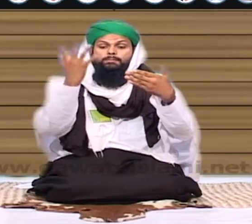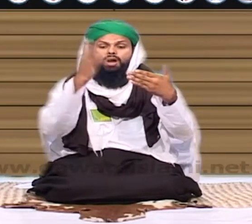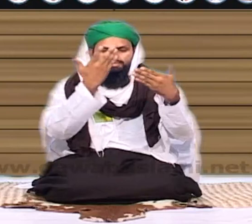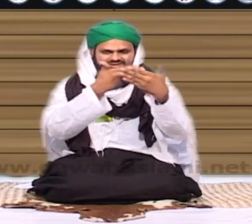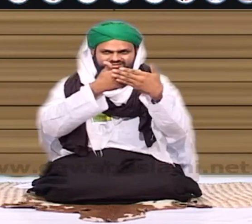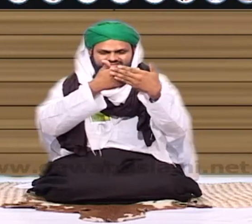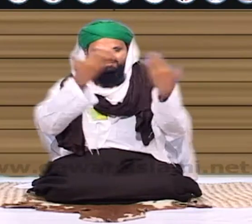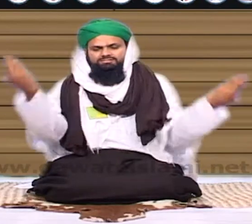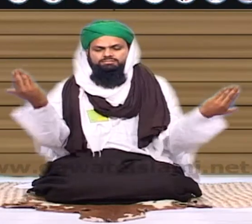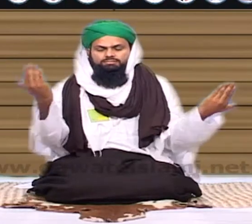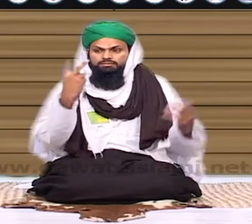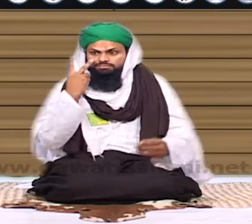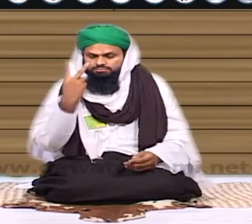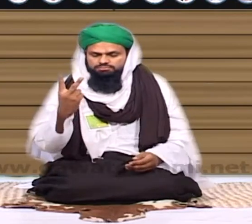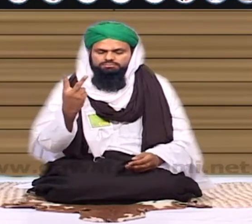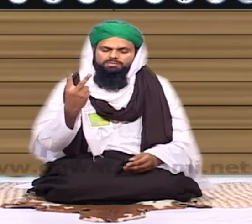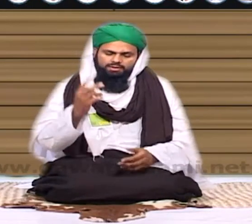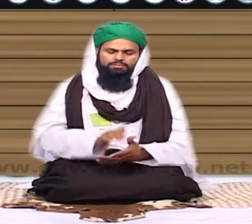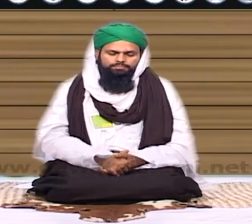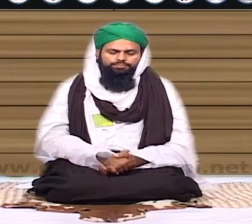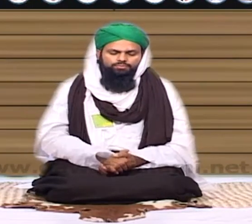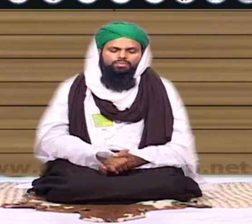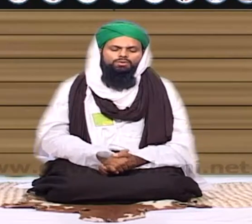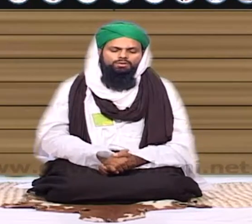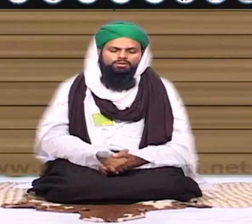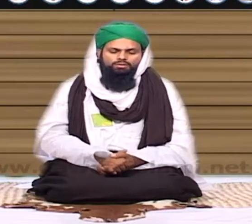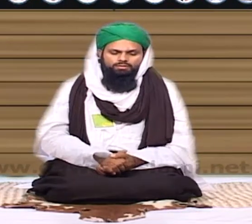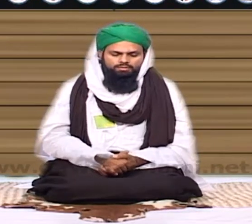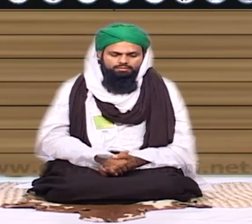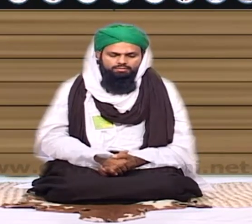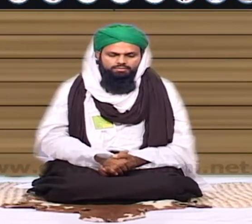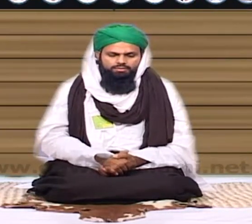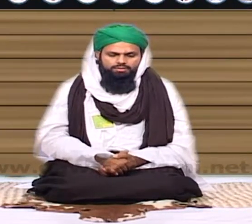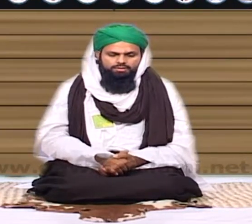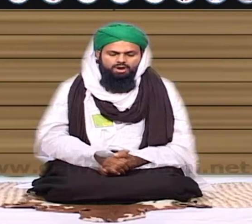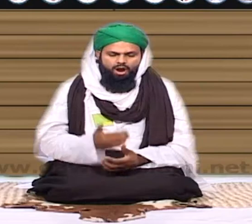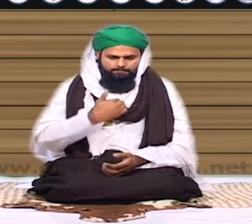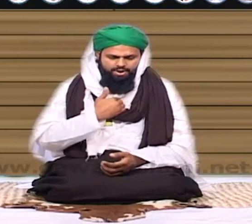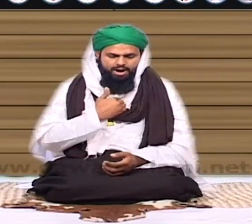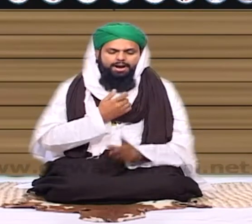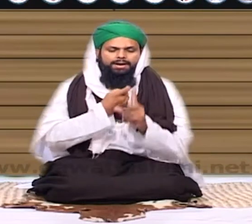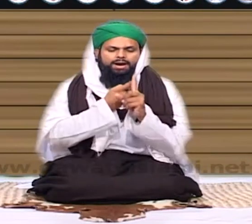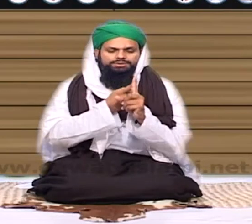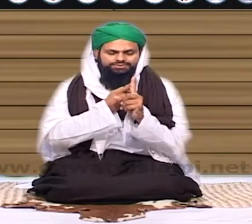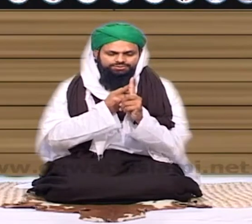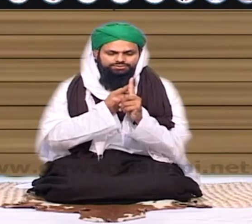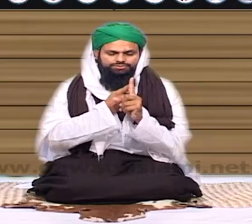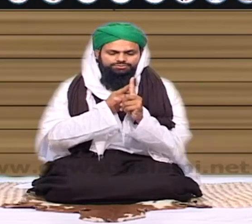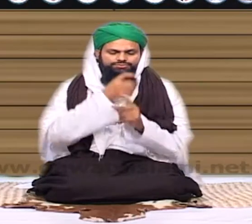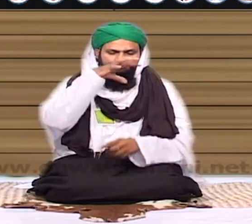بردہ اٹھا دیا جاتا ہے جیسے کہ بھی ہم نے واقعہ سنا تو اس طرح کے واقعات ہوتے گئے تھے ہمارے کراکی شہر ہی